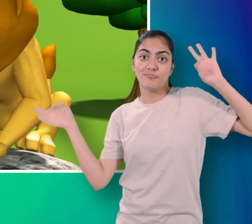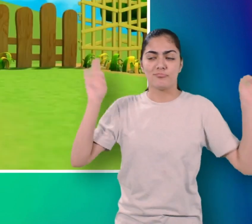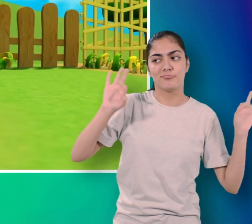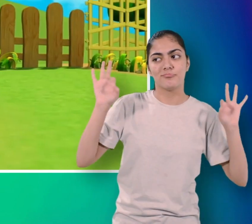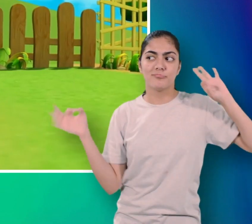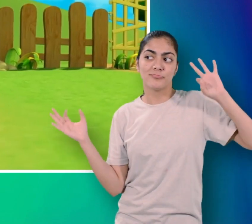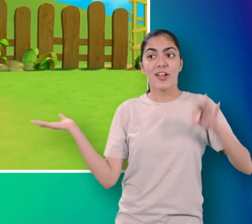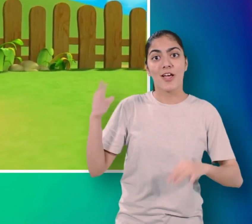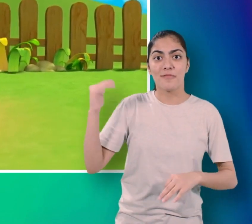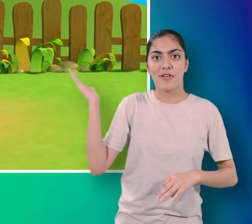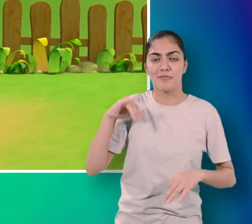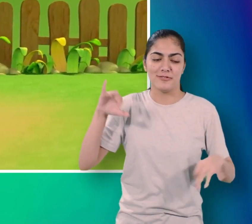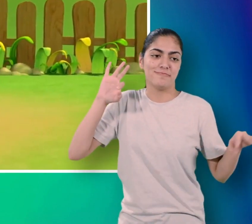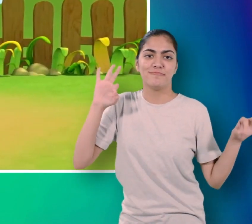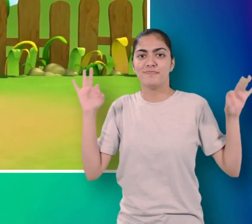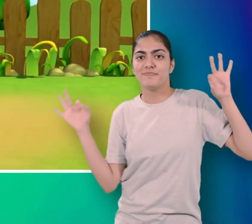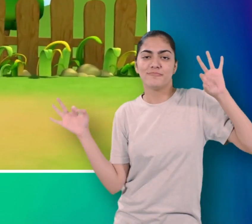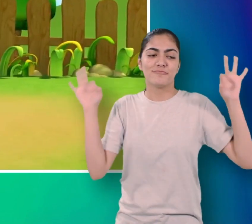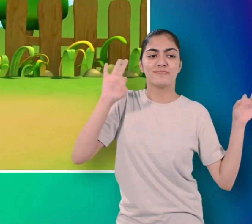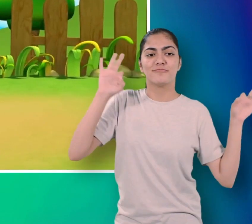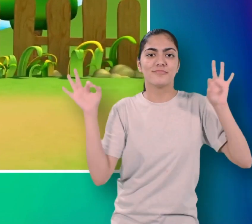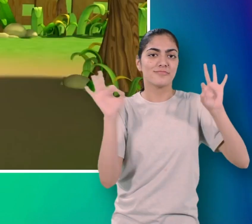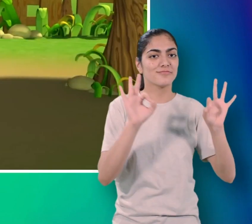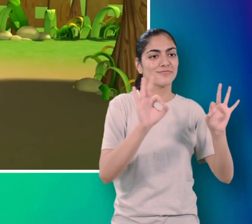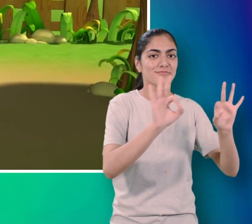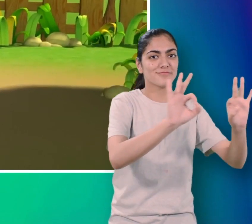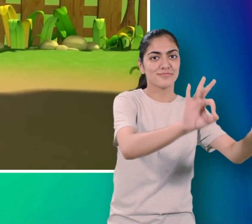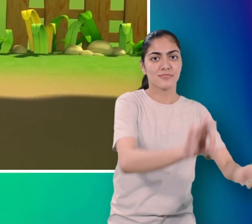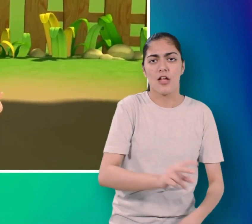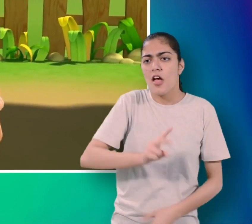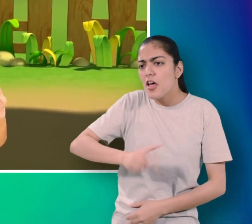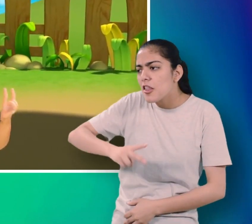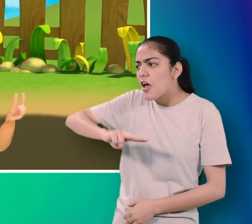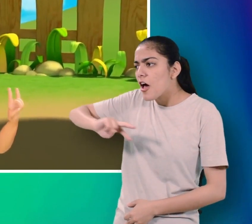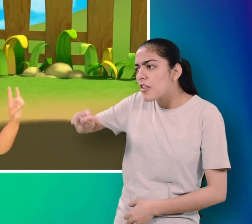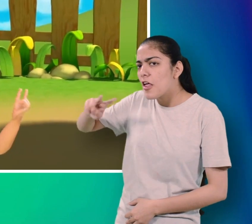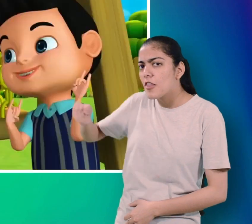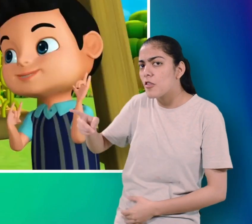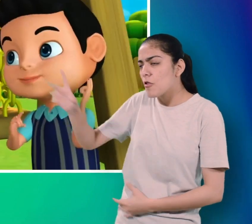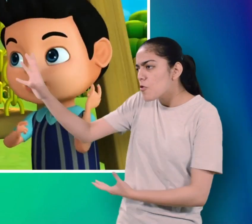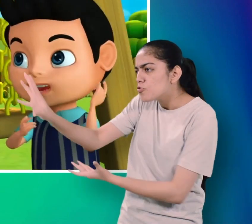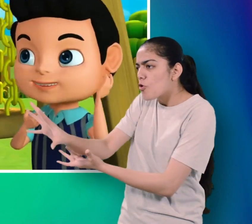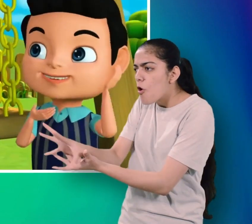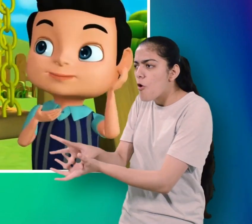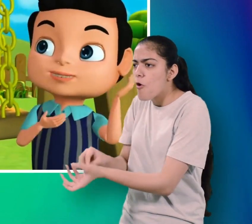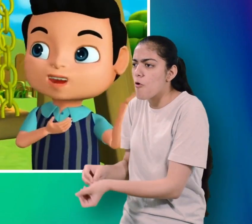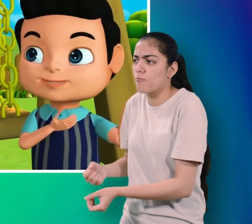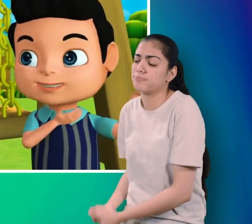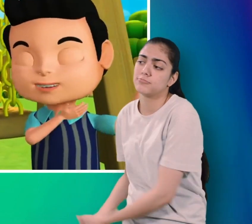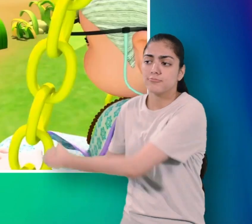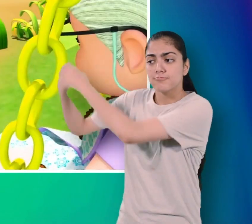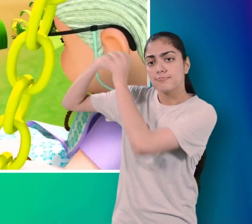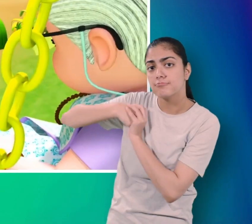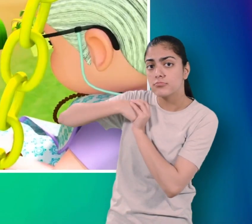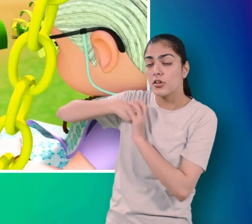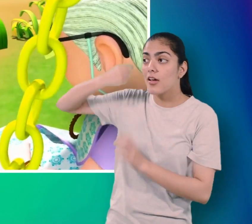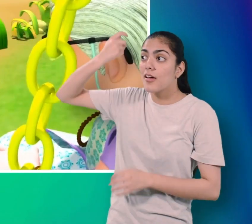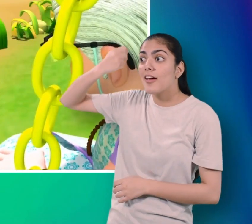नानी तेरी मोरनी को मोर ले गए बाकी जो बचा था काले